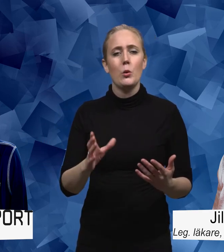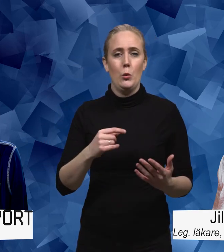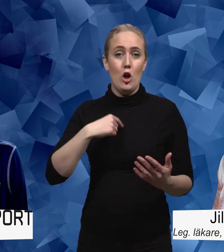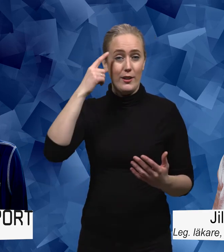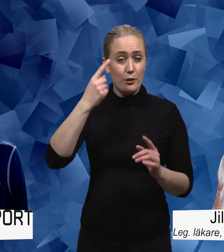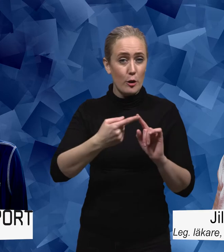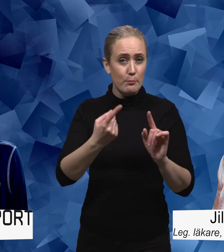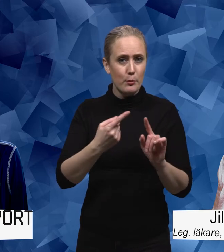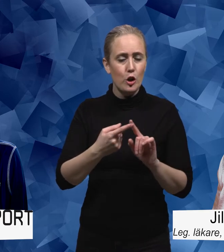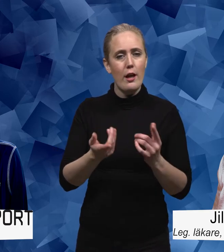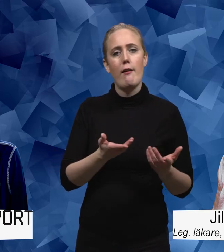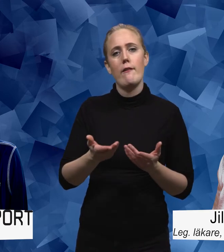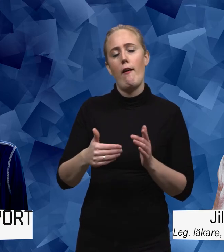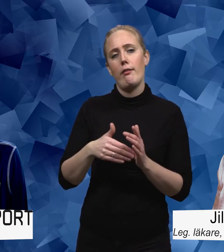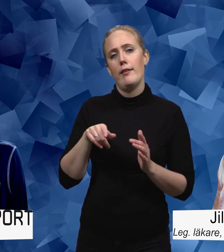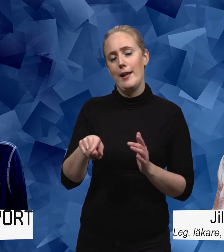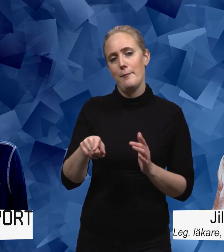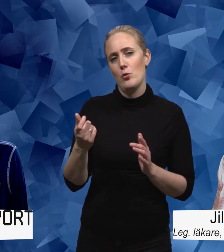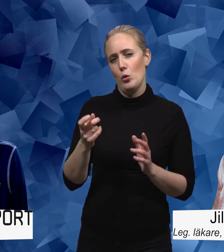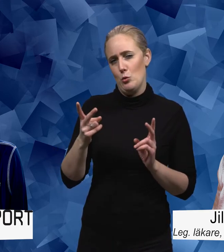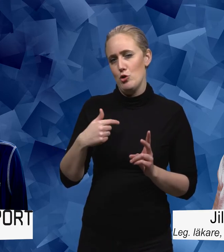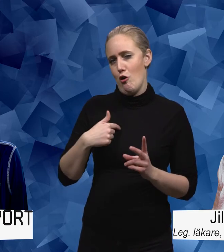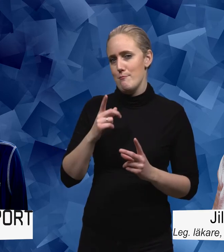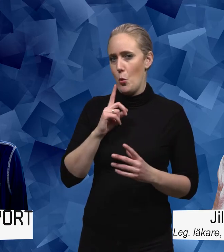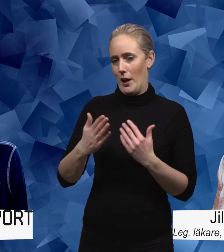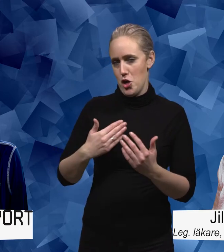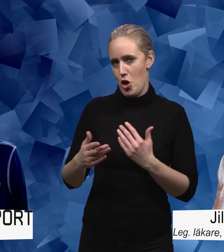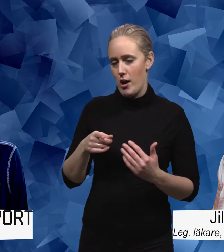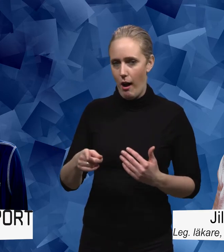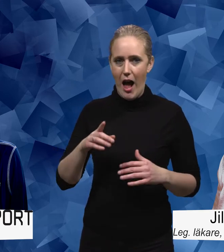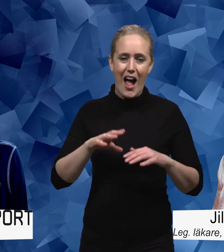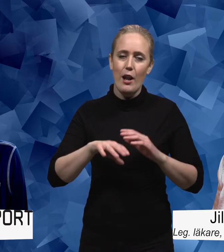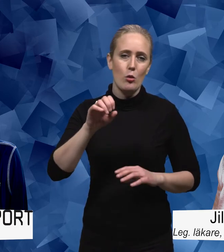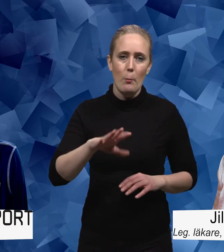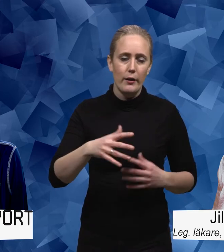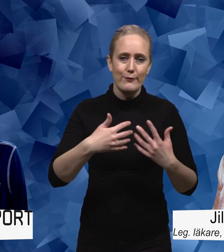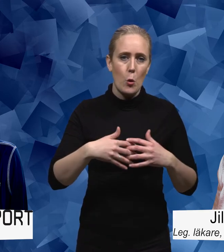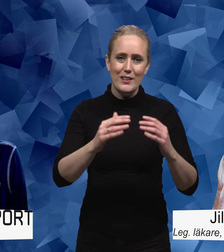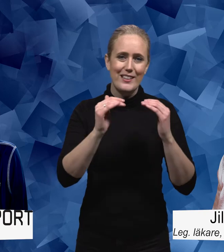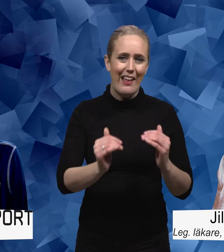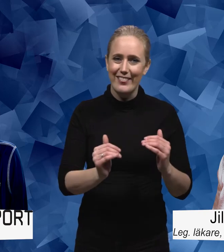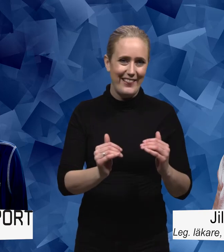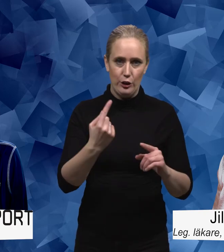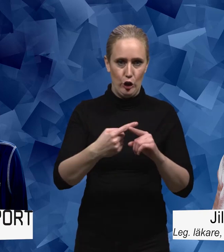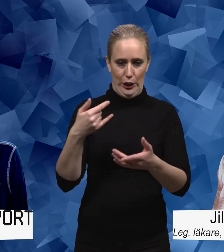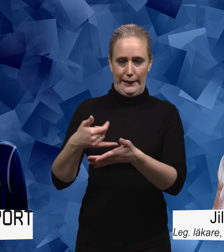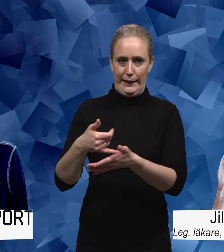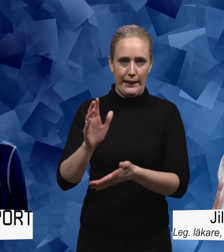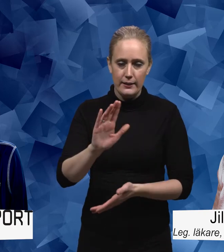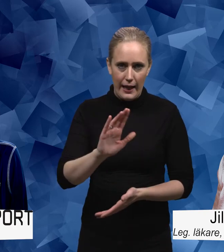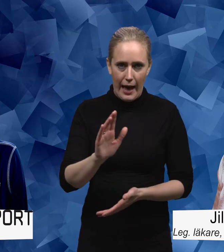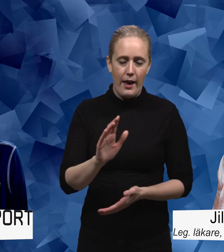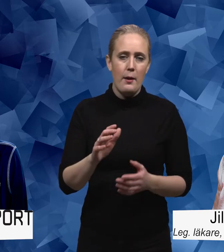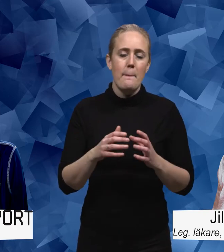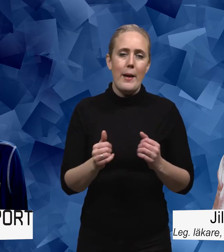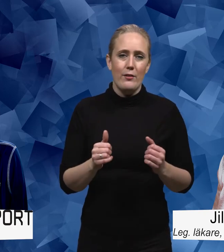jag börja med att referera till någonting som jag gör som handlar inte om en funktionsnedsättning så tydligt kanske du nämnde det